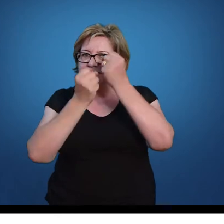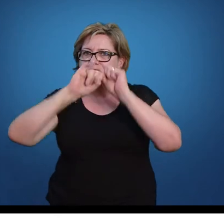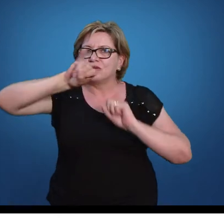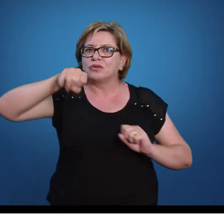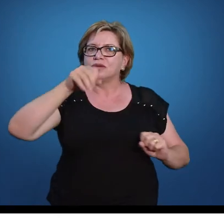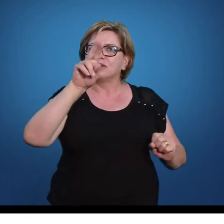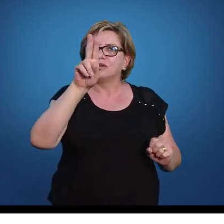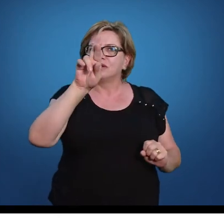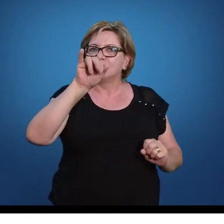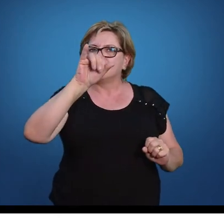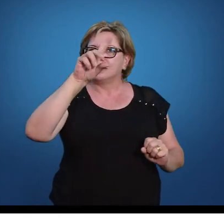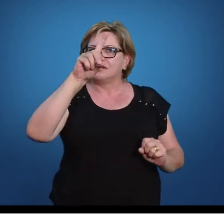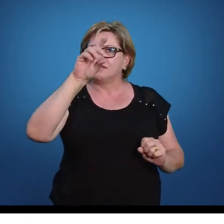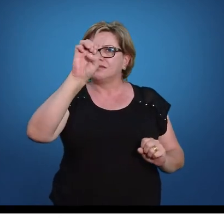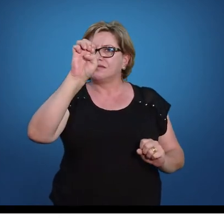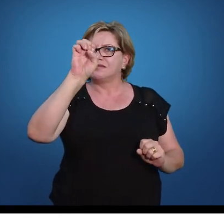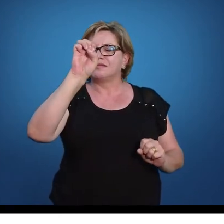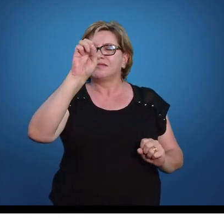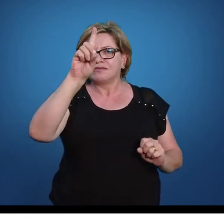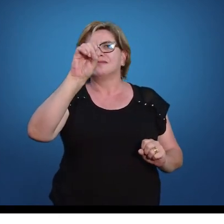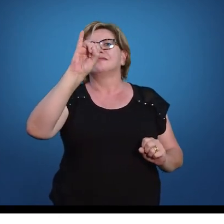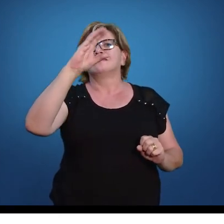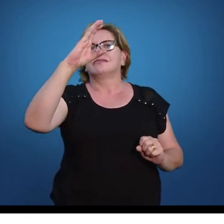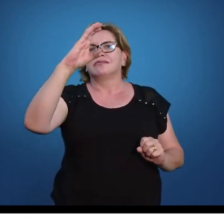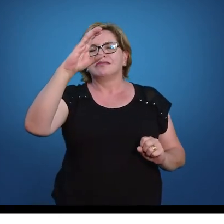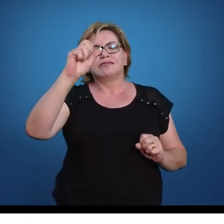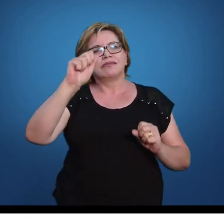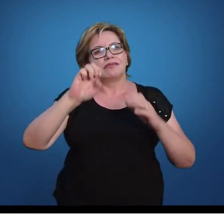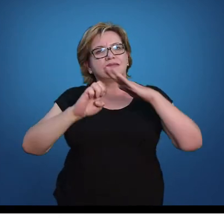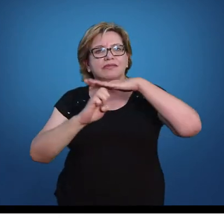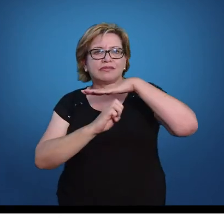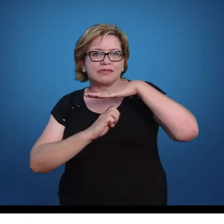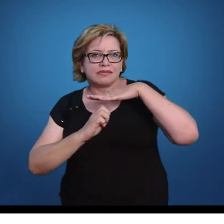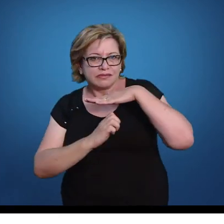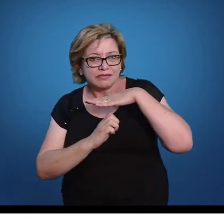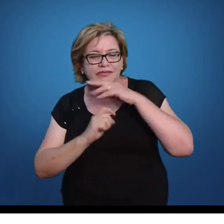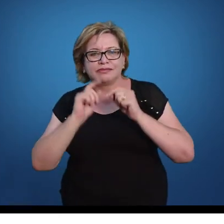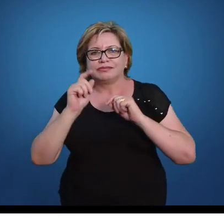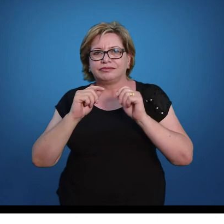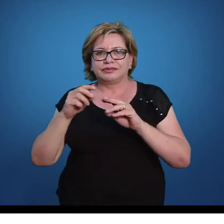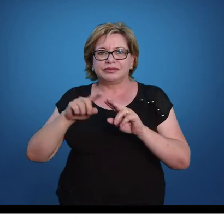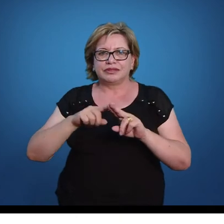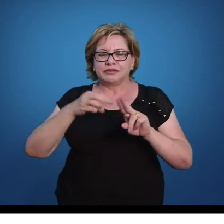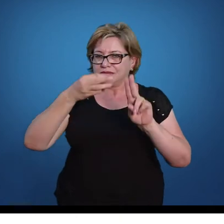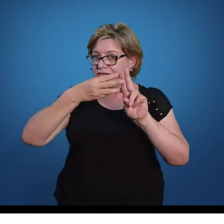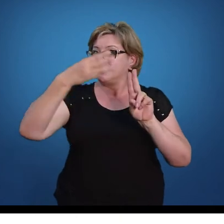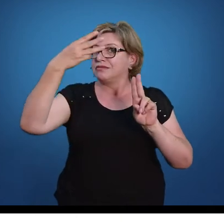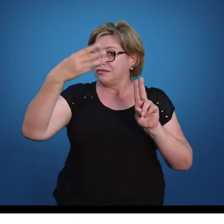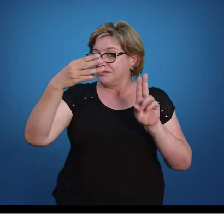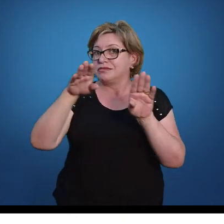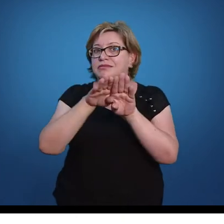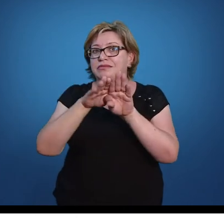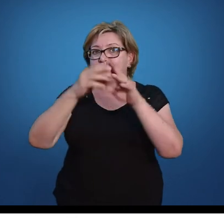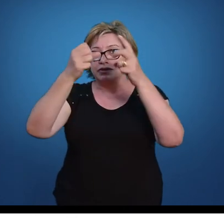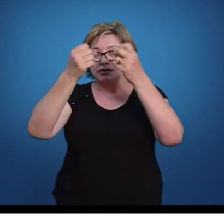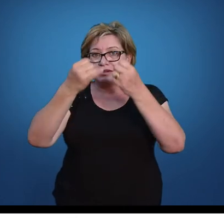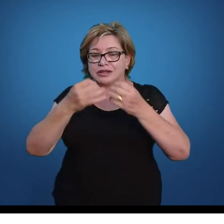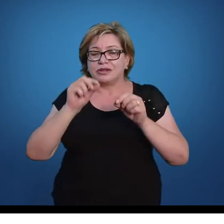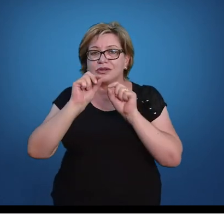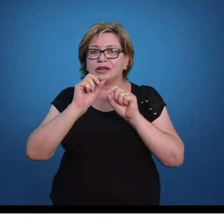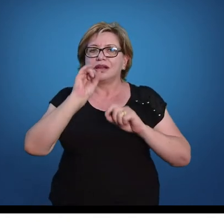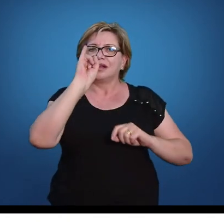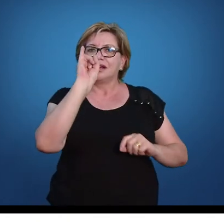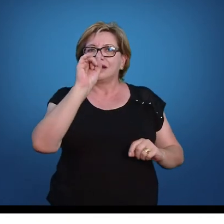e operações com empresas. E, complementando essa unidade, a gente vai discorrer um pouco sobre inflação,